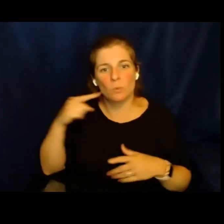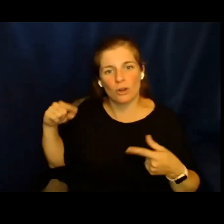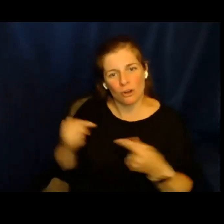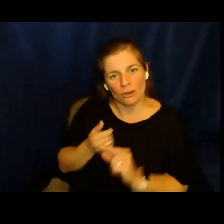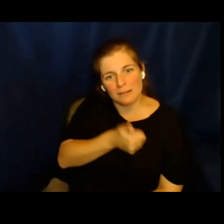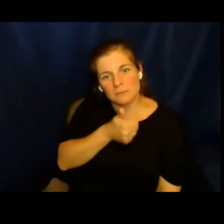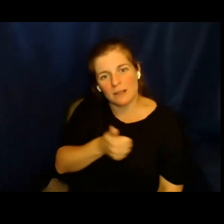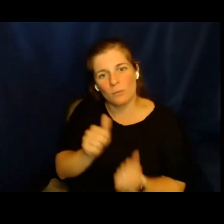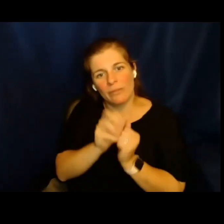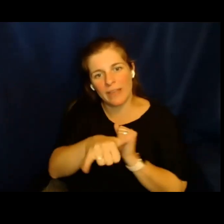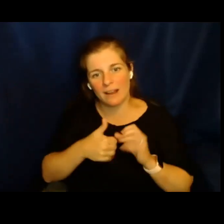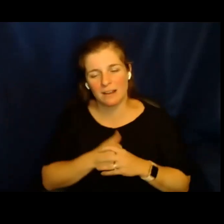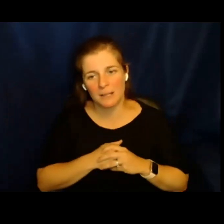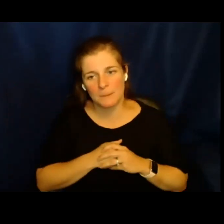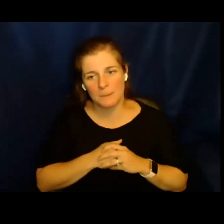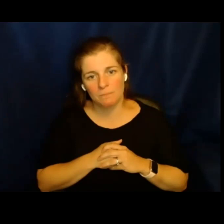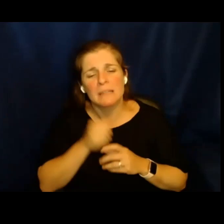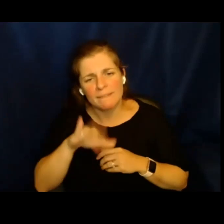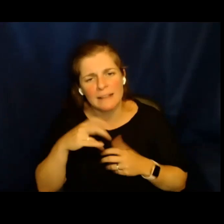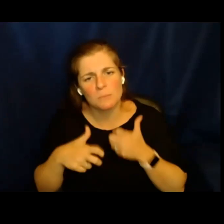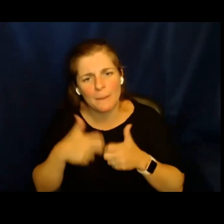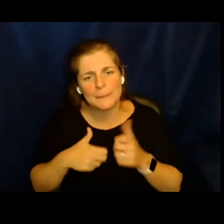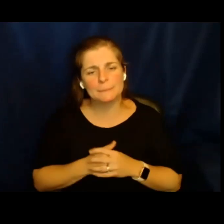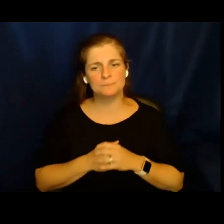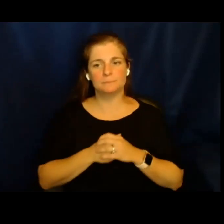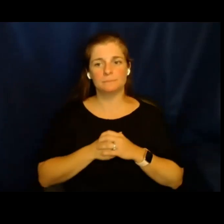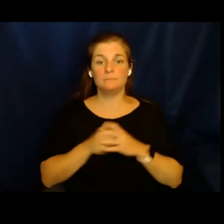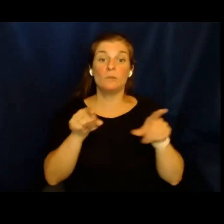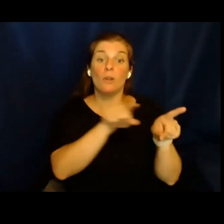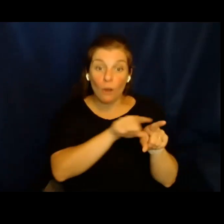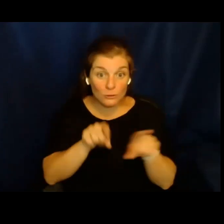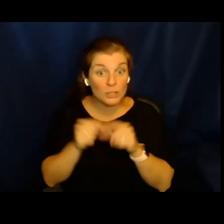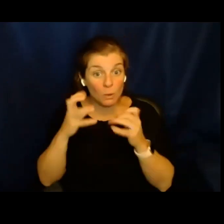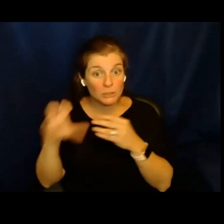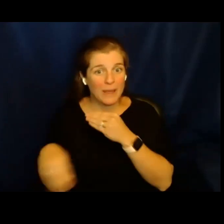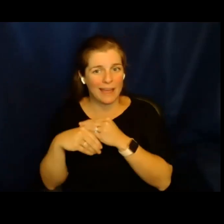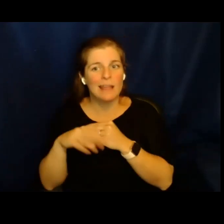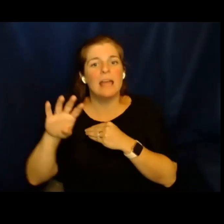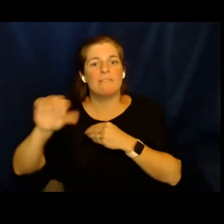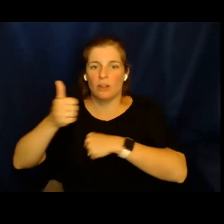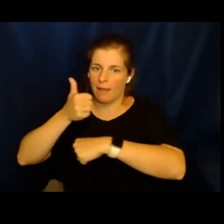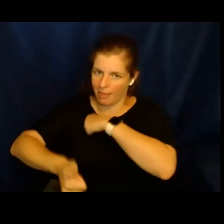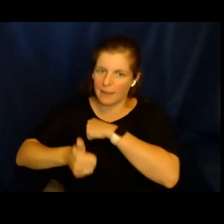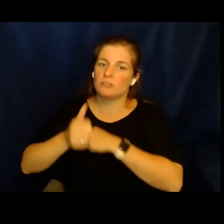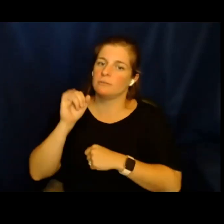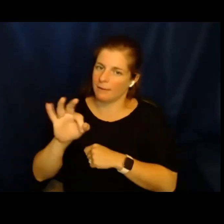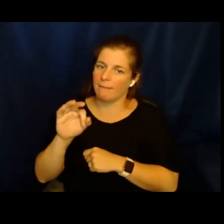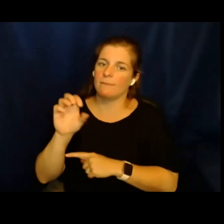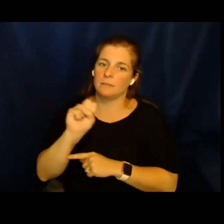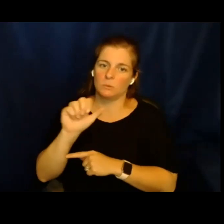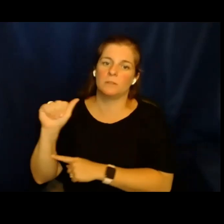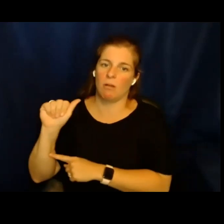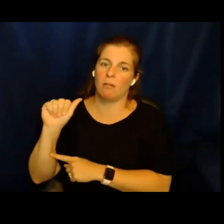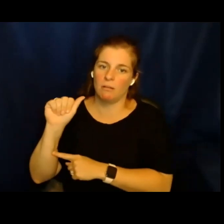tenían temor de que con ellos se dañaran. Obviamente es una situación bastante problemática, pero luego también tenemos el hecho de que había denuncias de